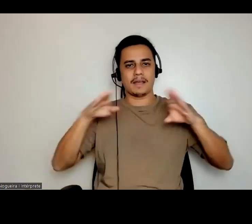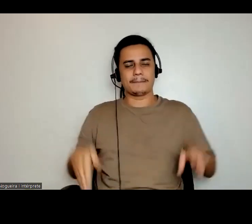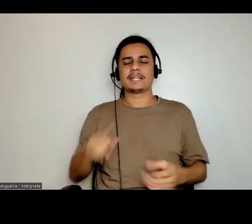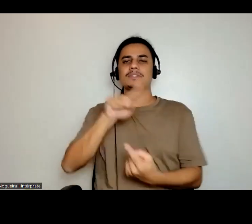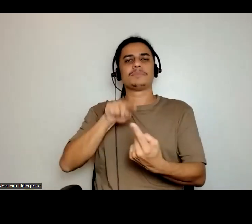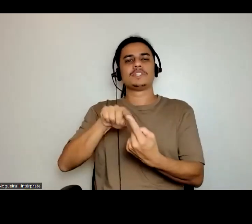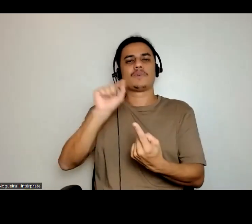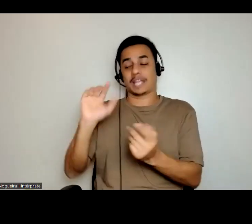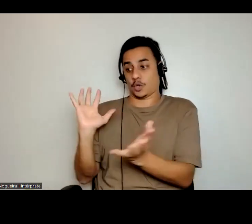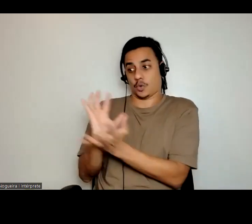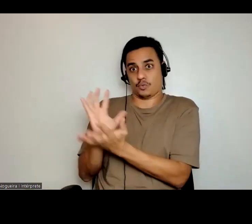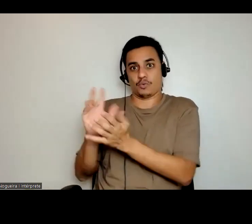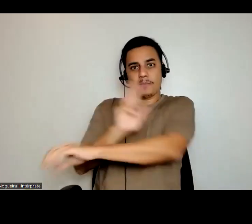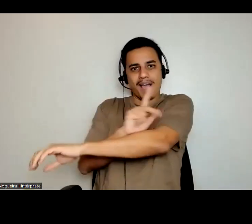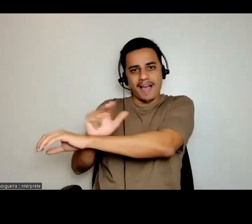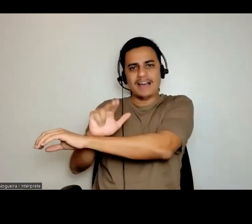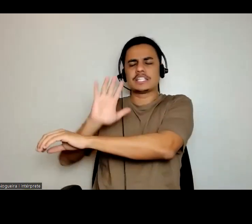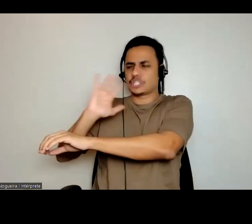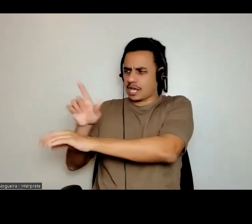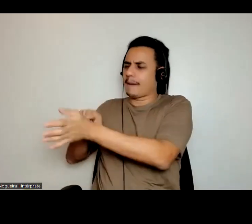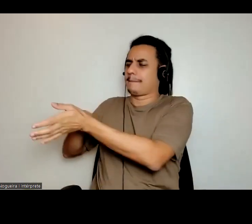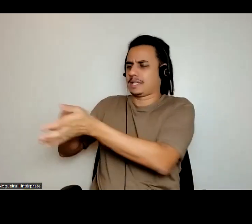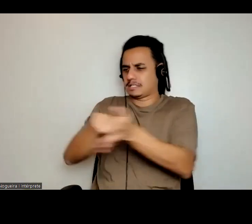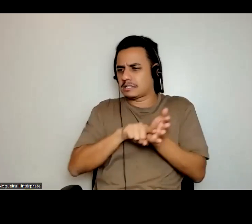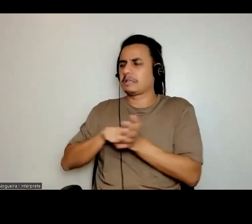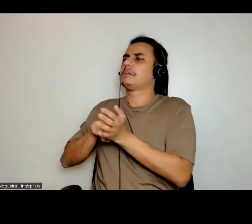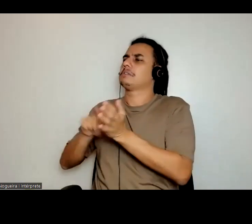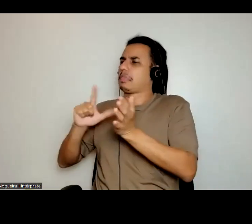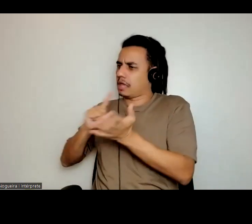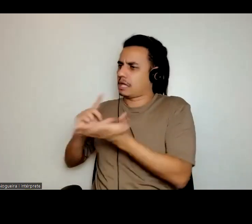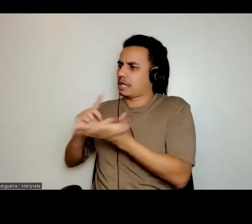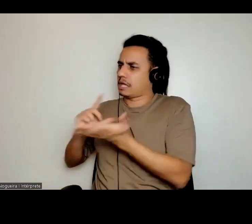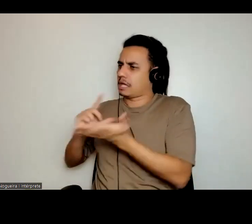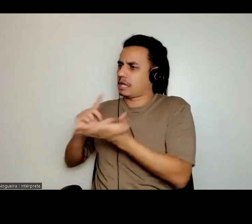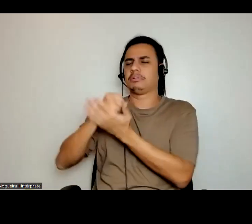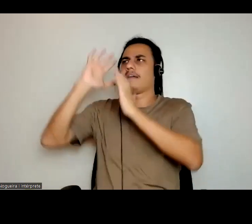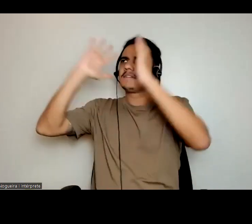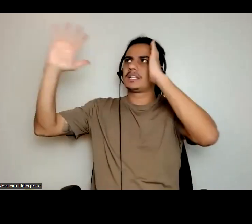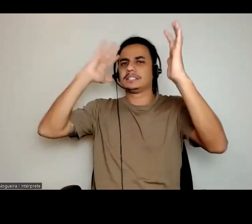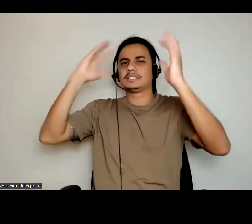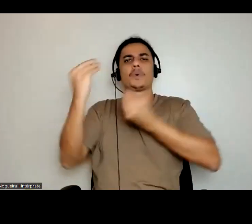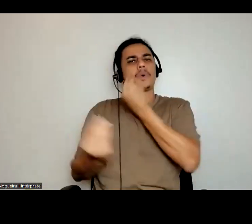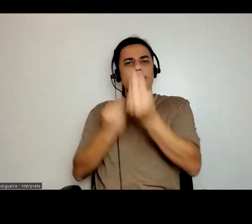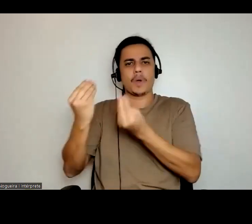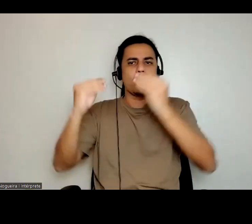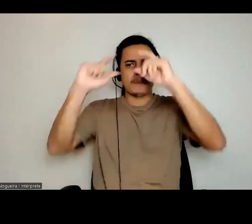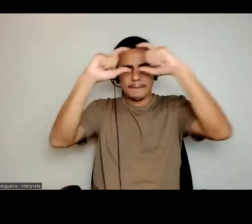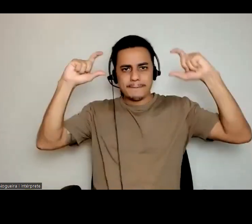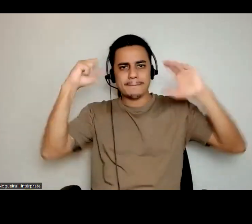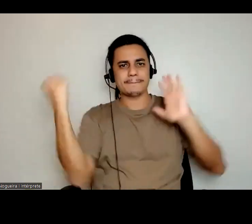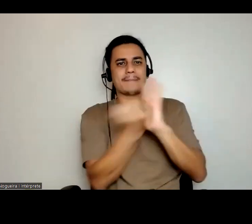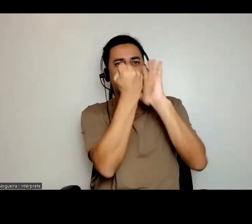que compartilharam pesquisas, experiências e reflexões a respeito dos estereótipos relacionados aos